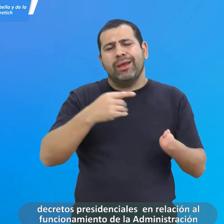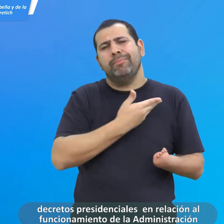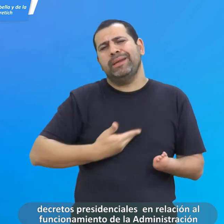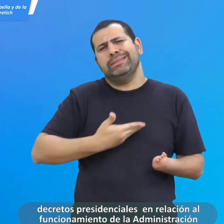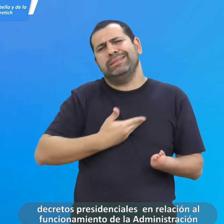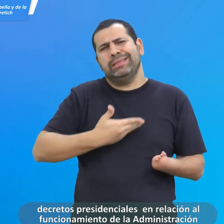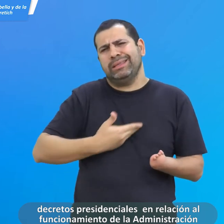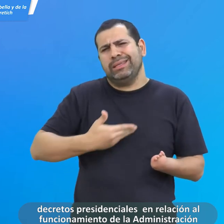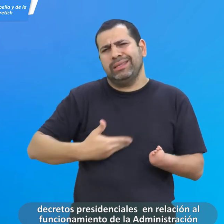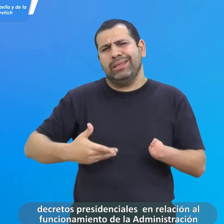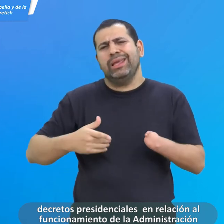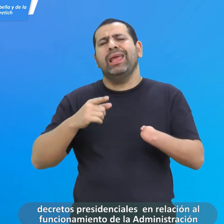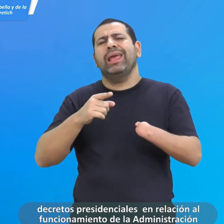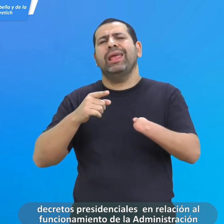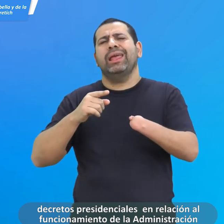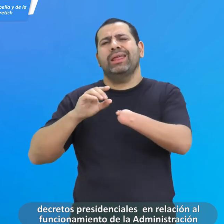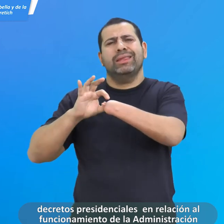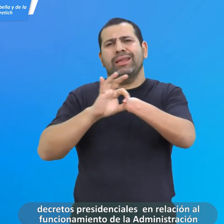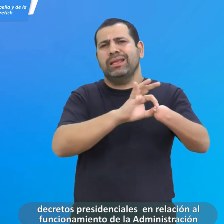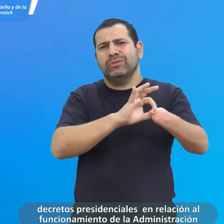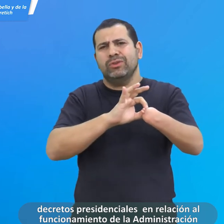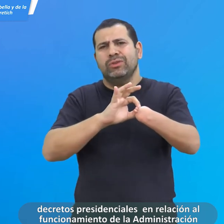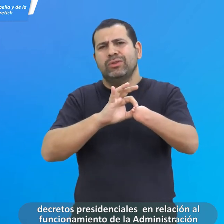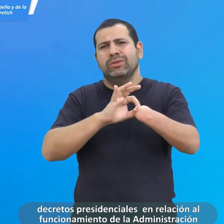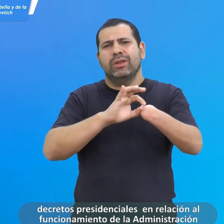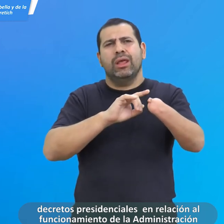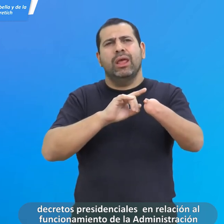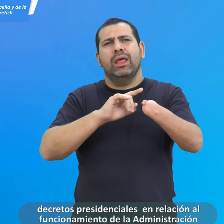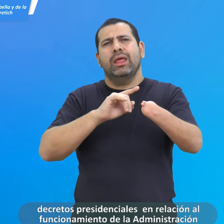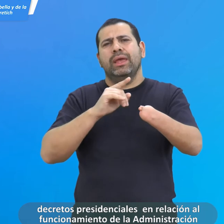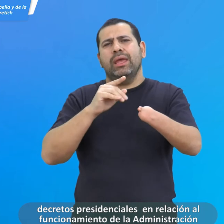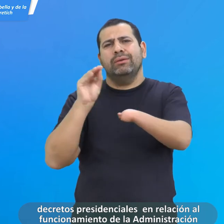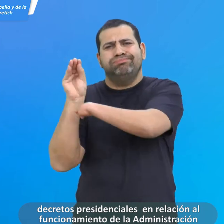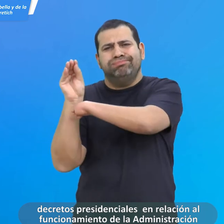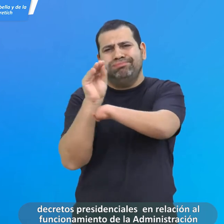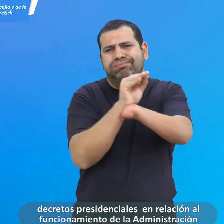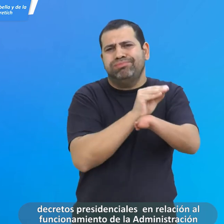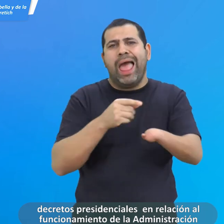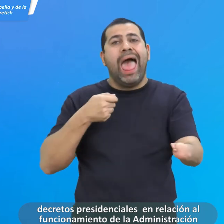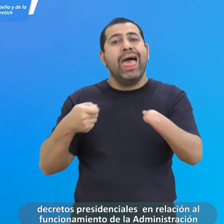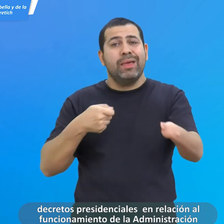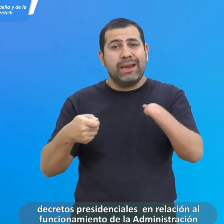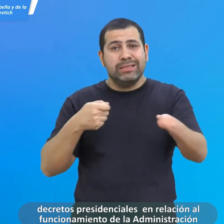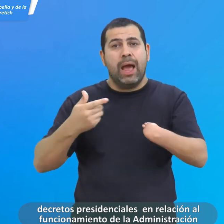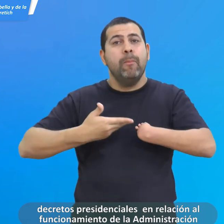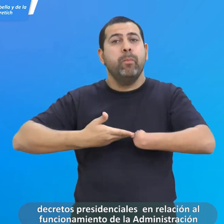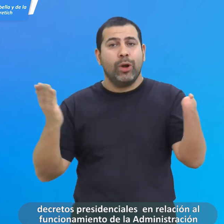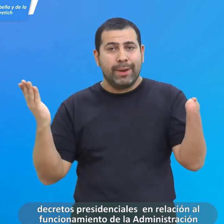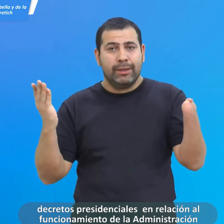presidenciales en relación al funcionamiento de la Administración Pública,